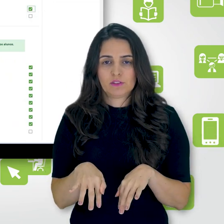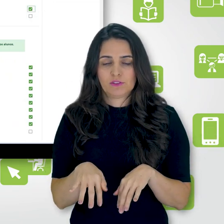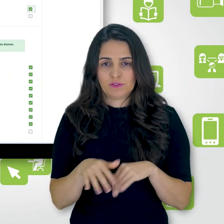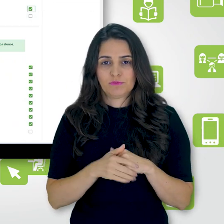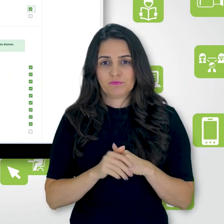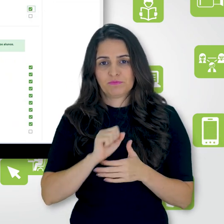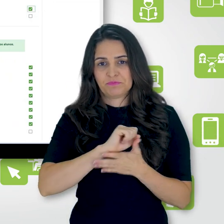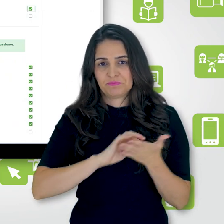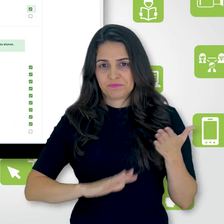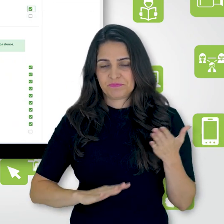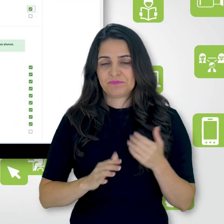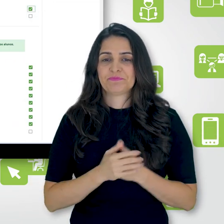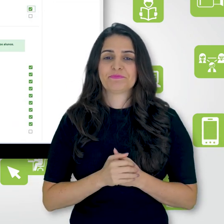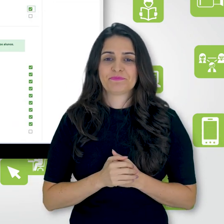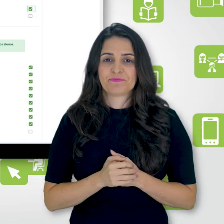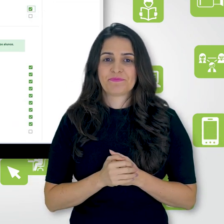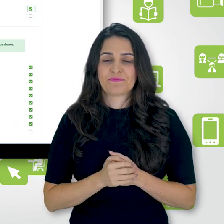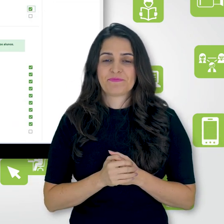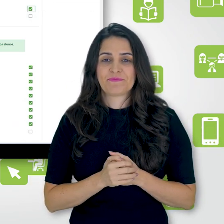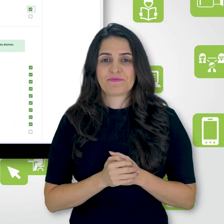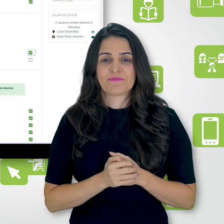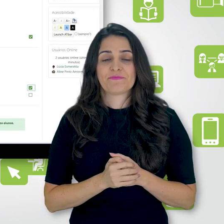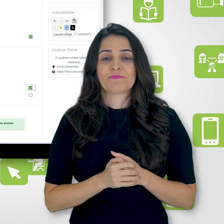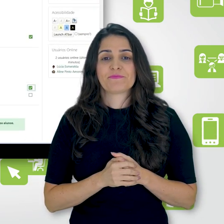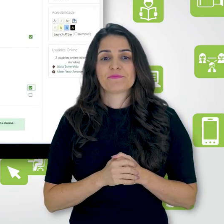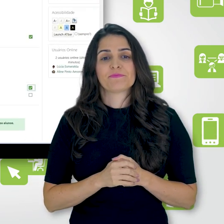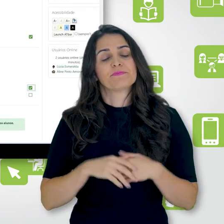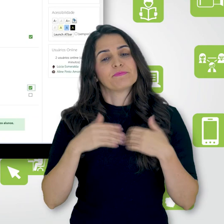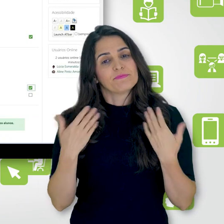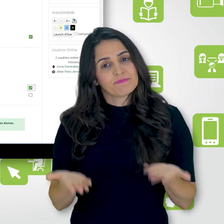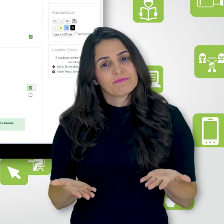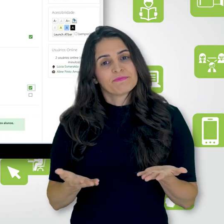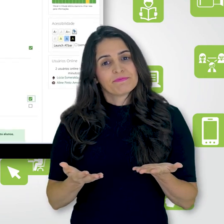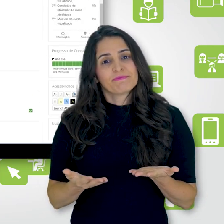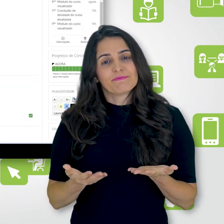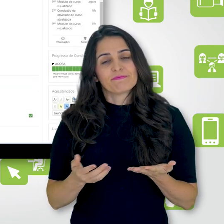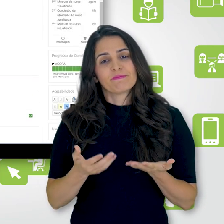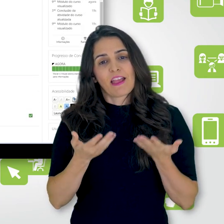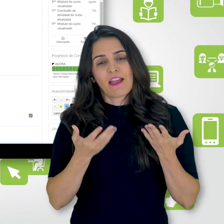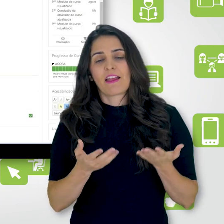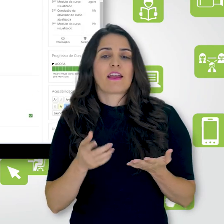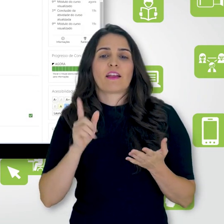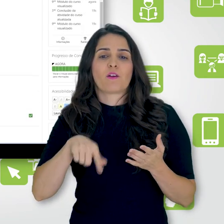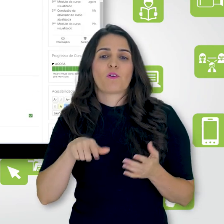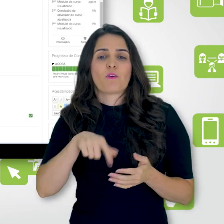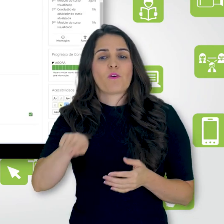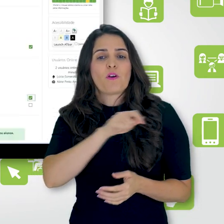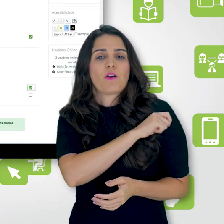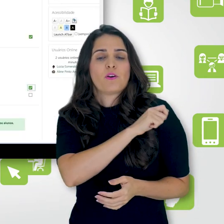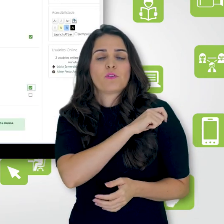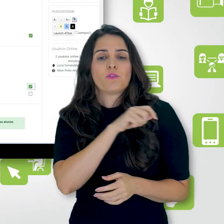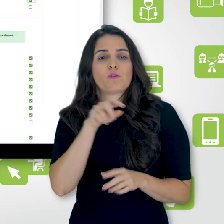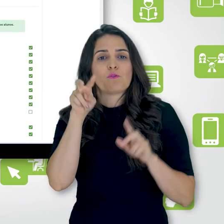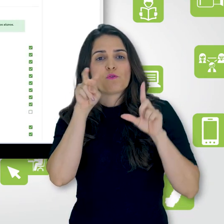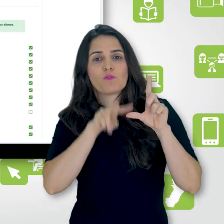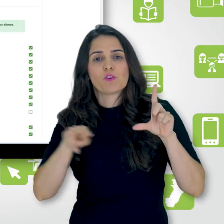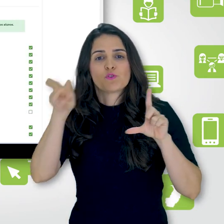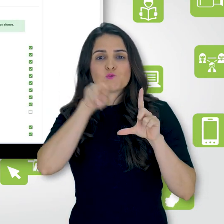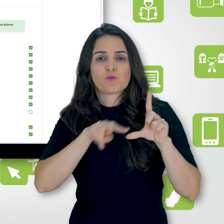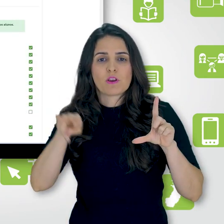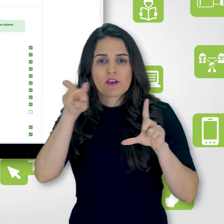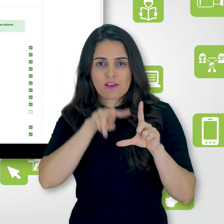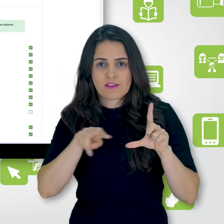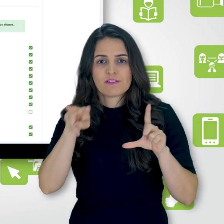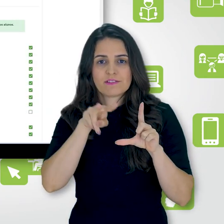acessei essas orientações. Então, é desta forma que o aluno visualiza